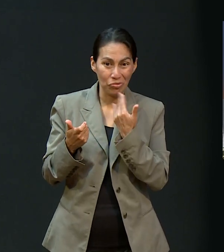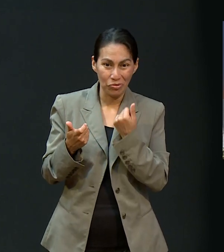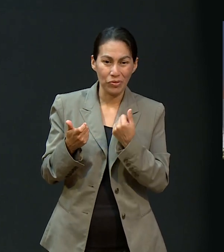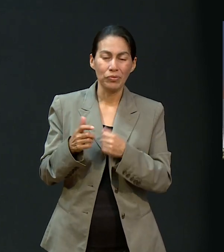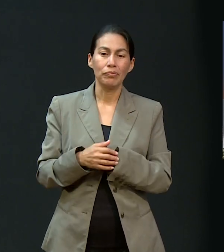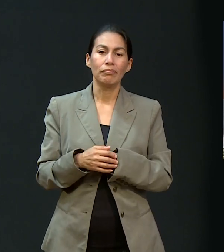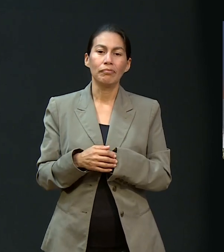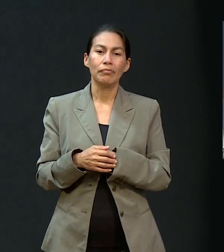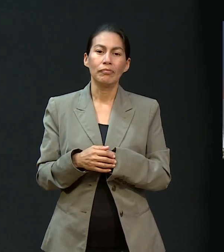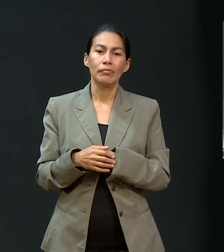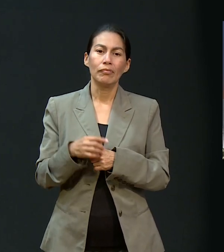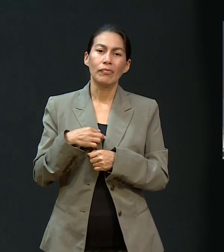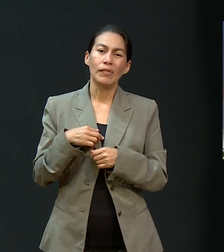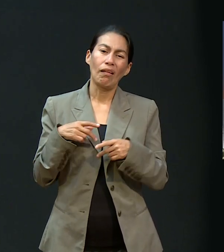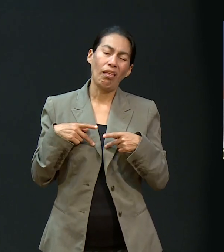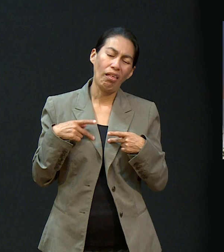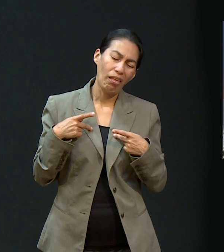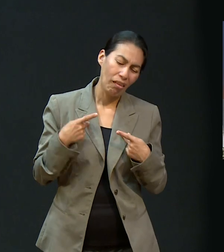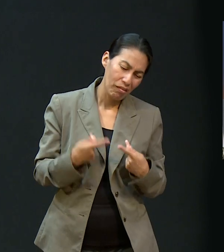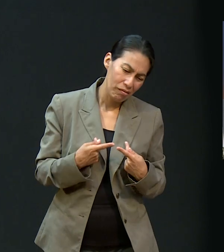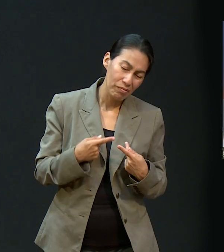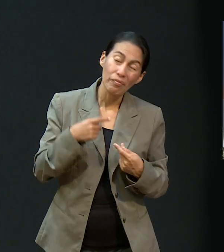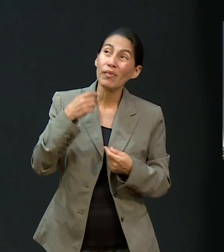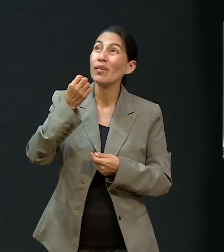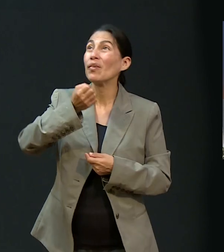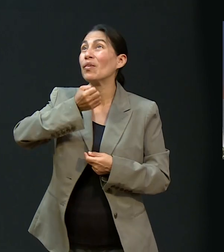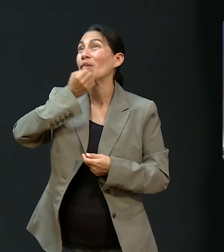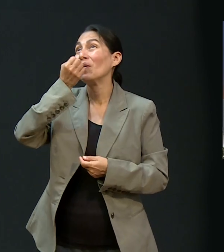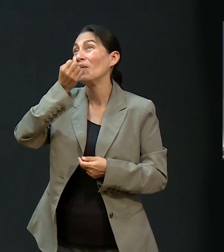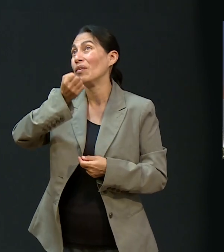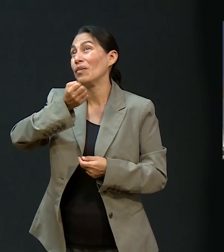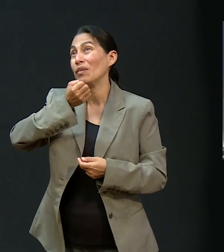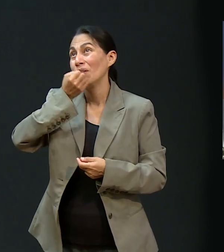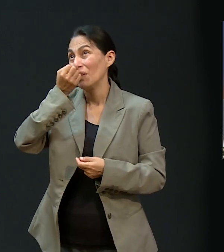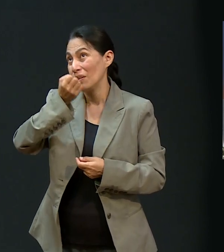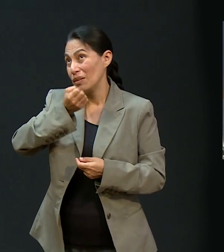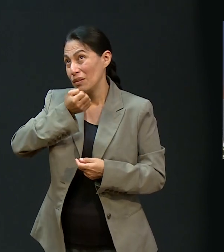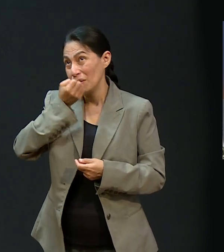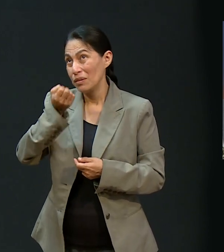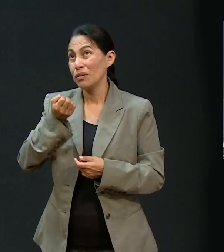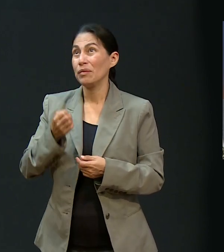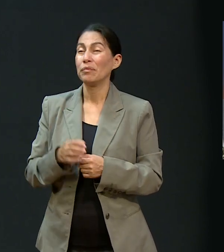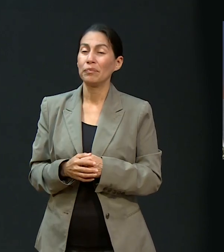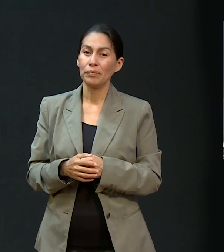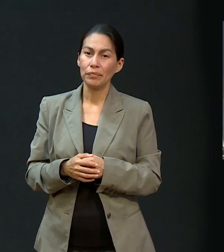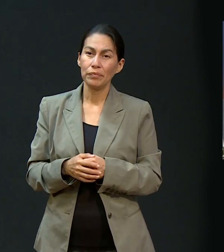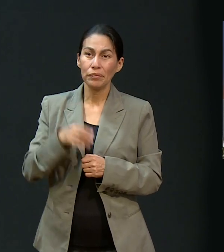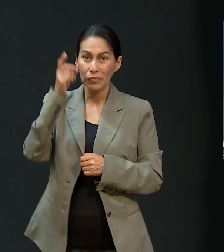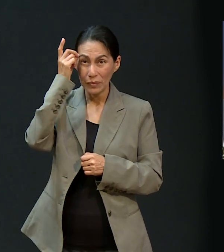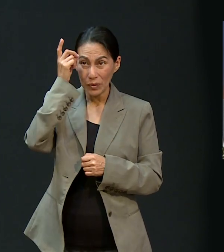y yo no tenía los recursos. Cada vez que yo me desanimaba, oraba al Señor